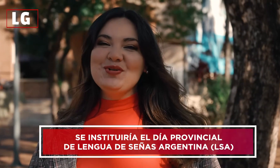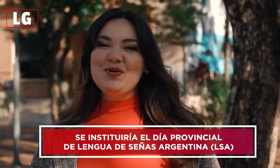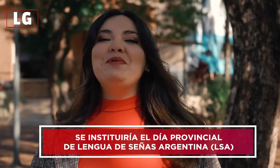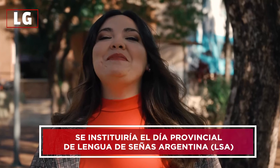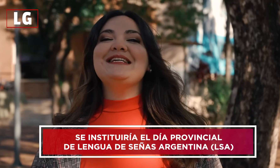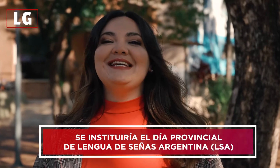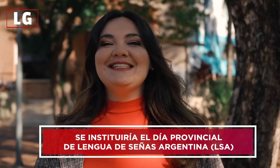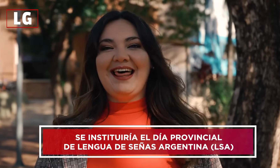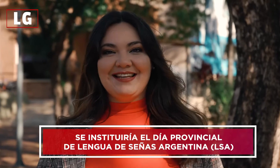sus primeras egresadas.